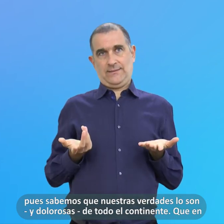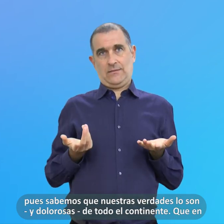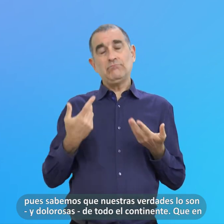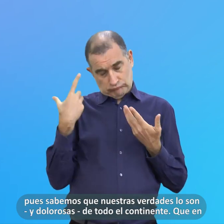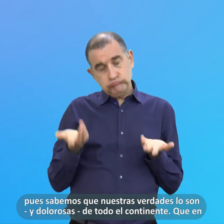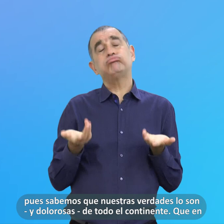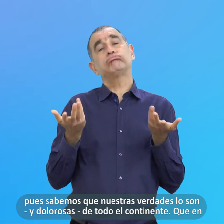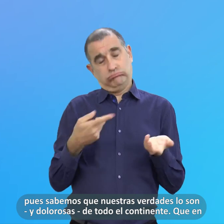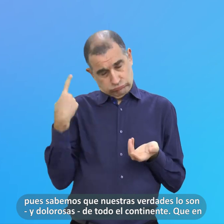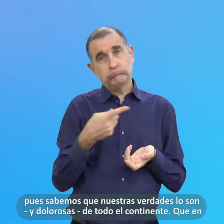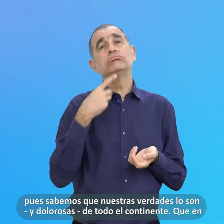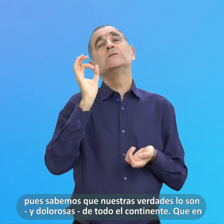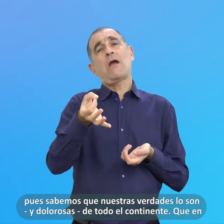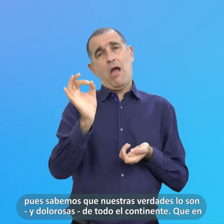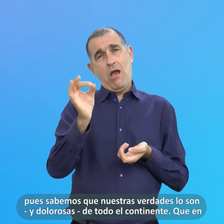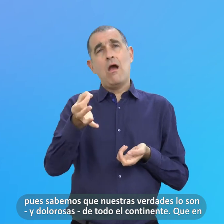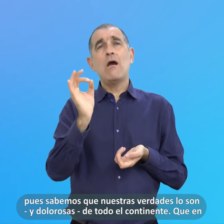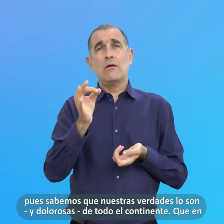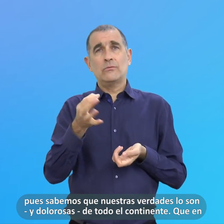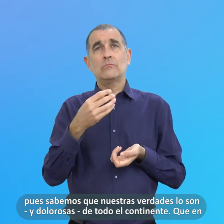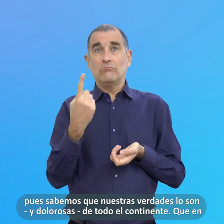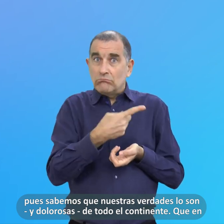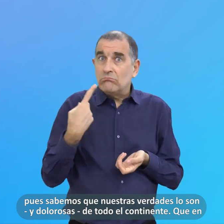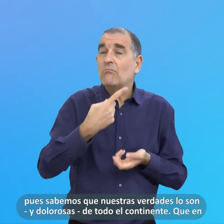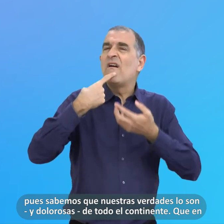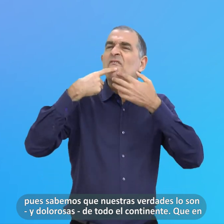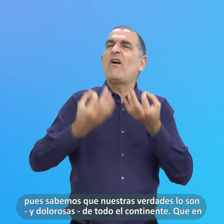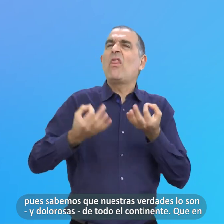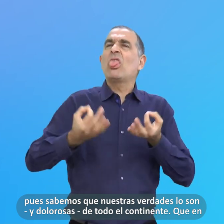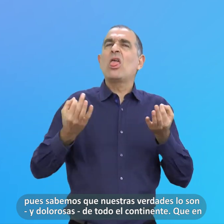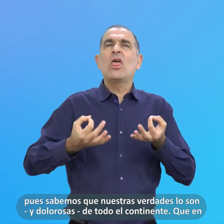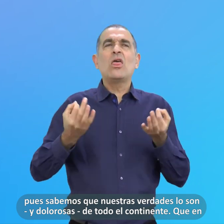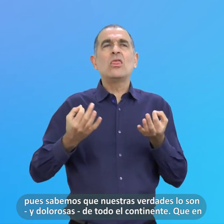Dolorosas De Todo El Continente